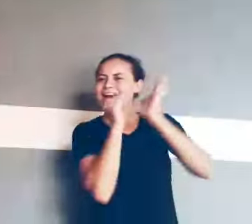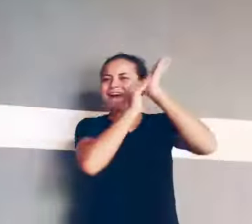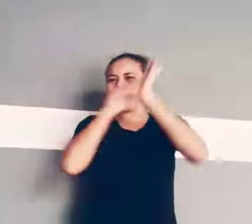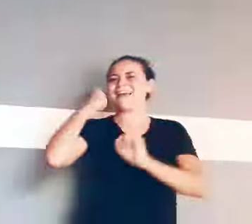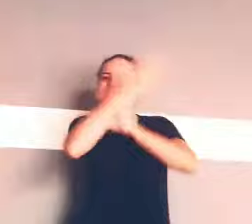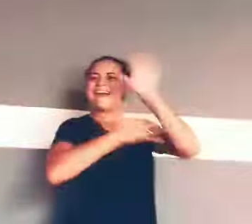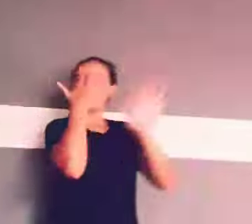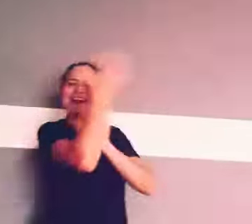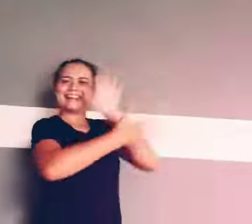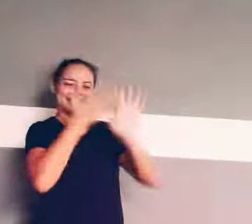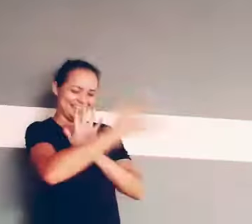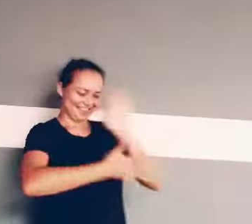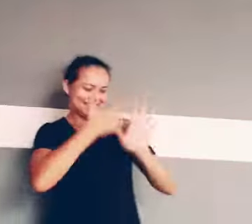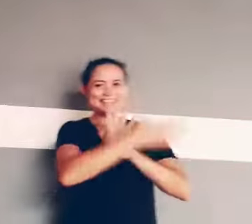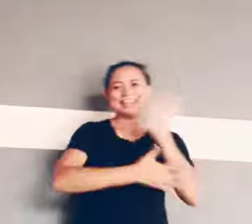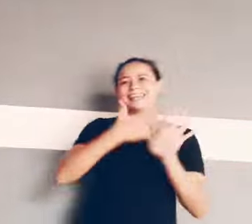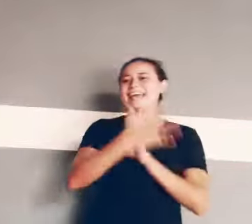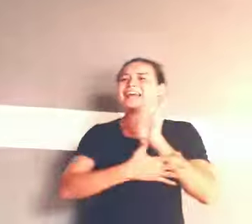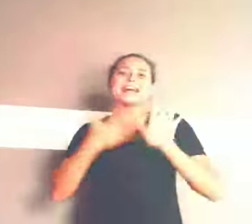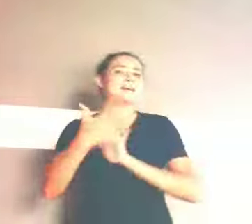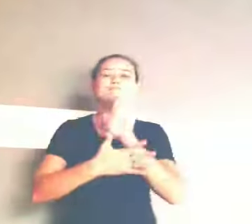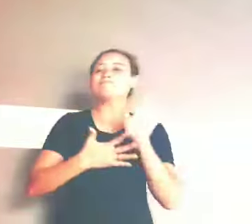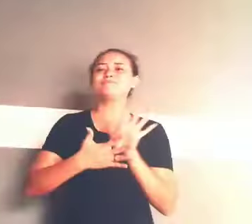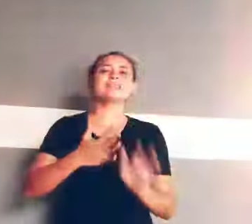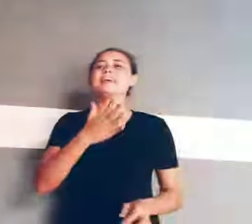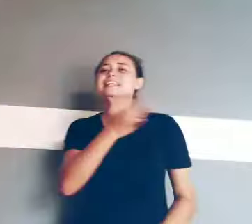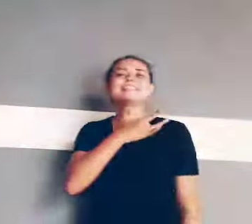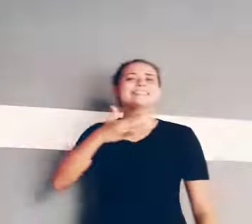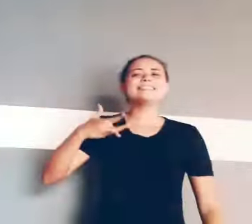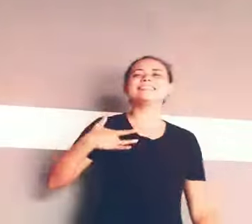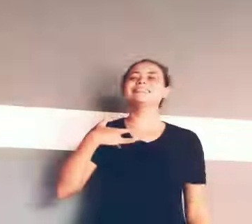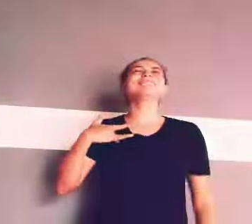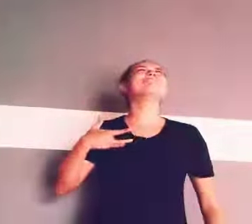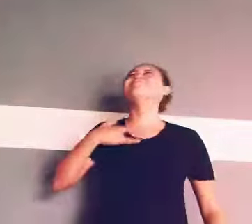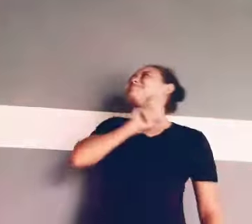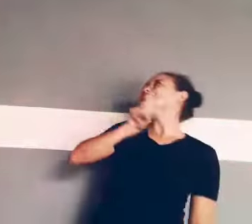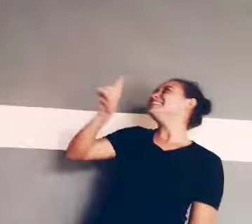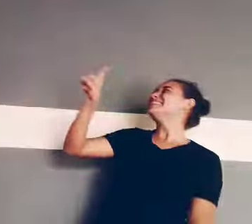Pois ele é meu melhor amigo, ele é demais